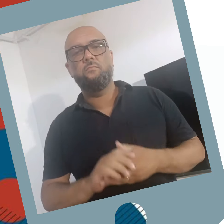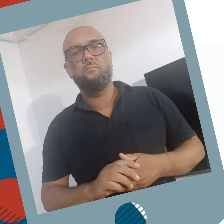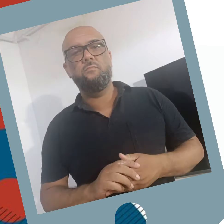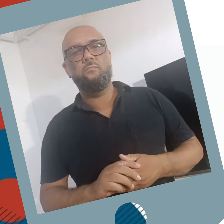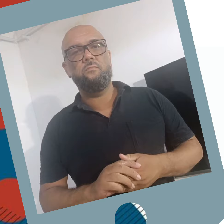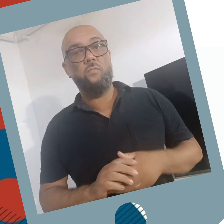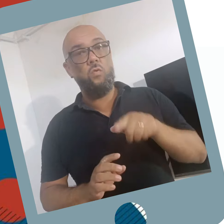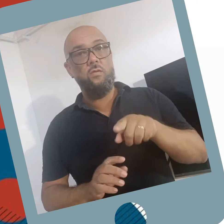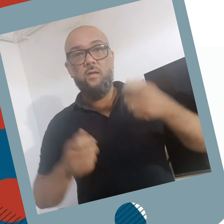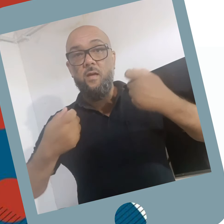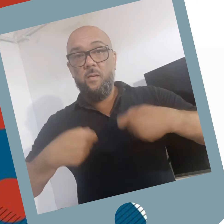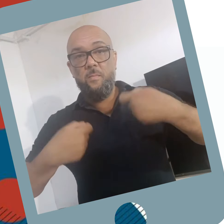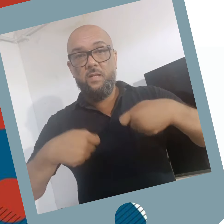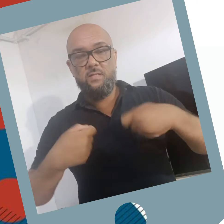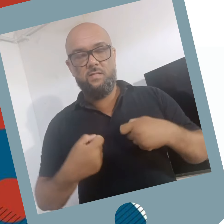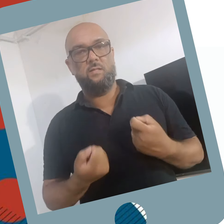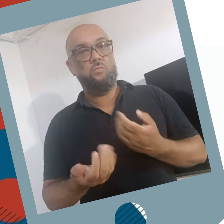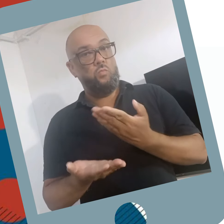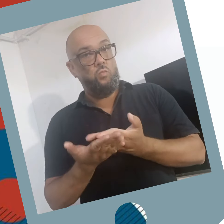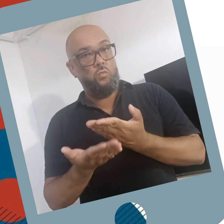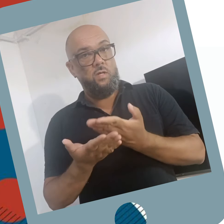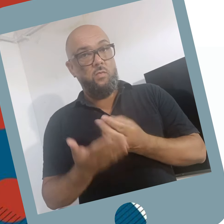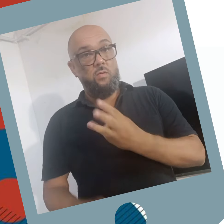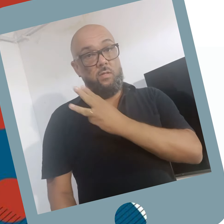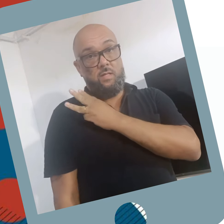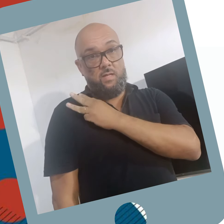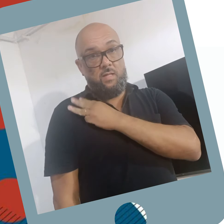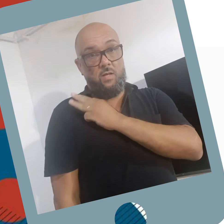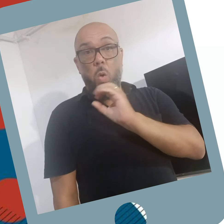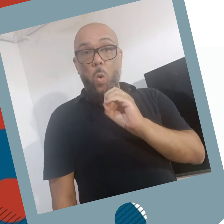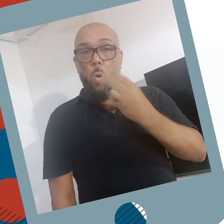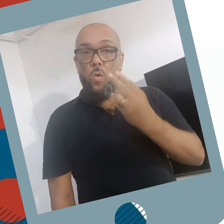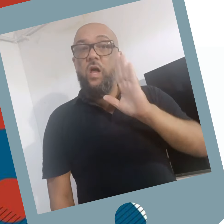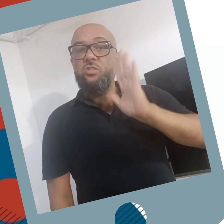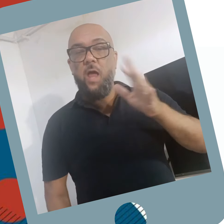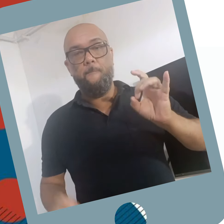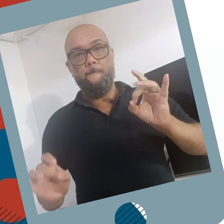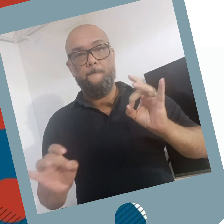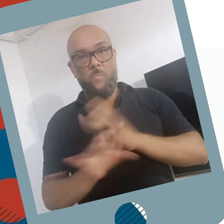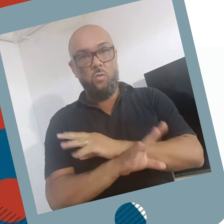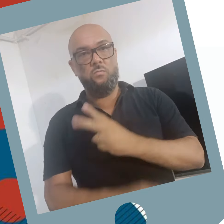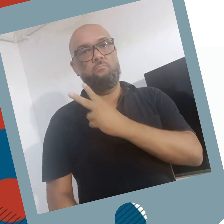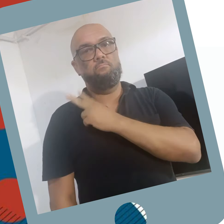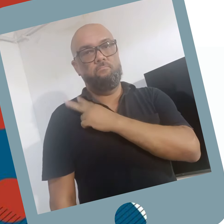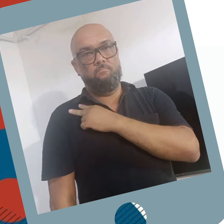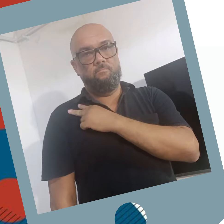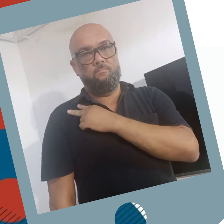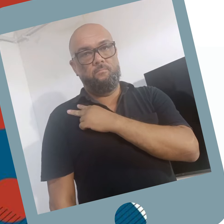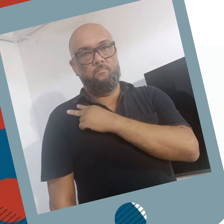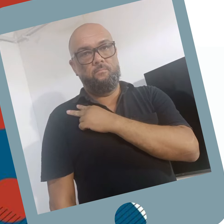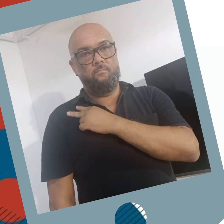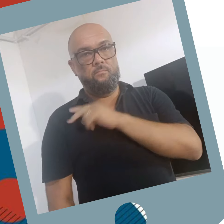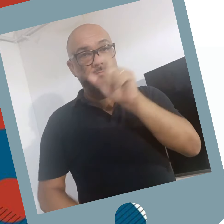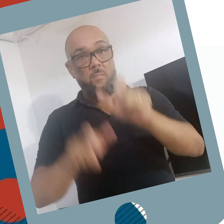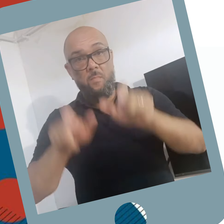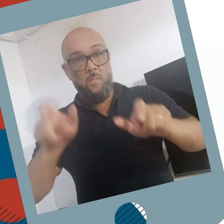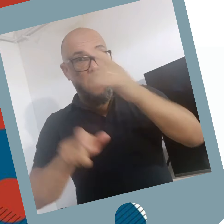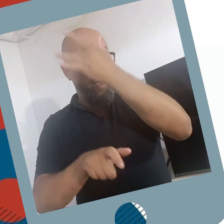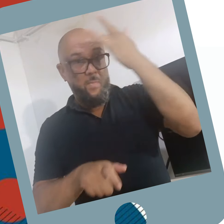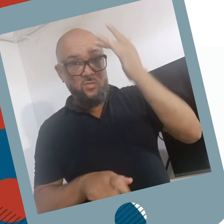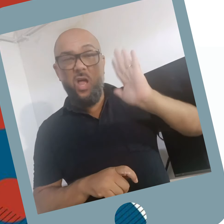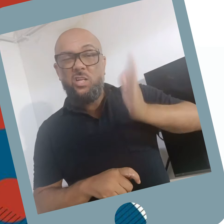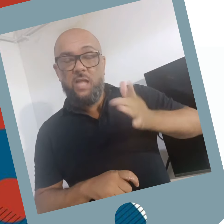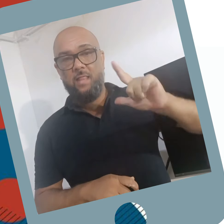O único pré-requisito é estar no terceiro ano ou já ter concluído o ensino médio. Aqueles que têm o